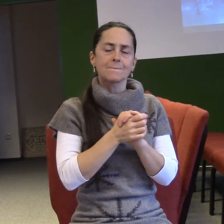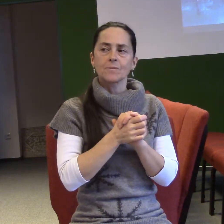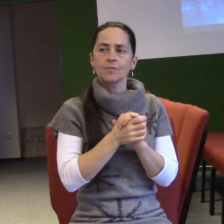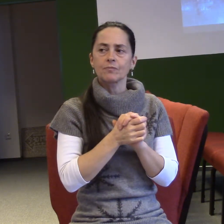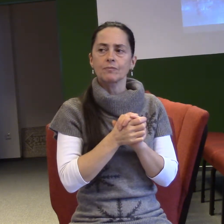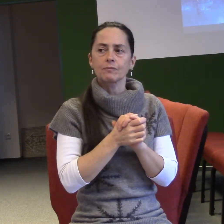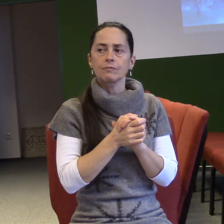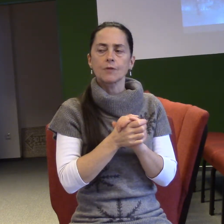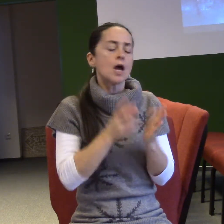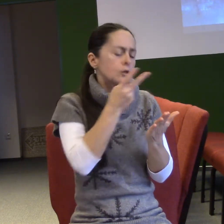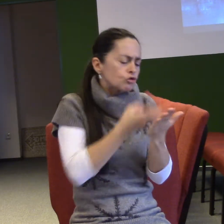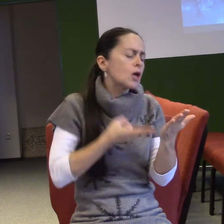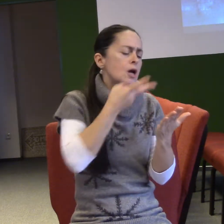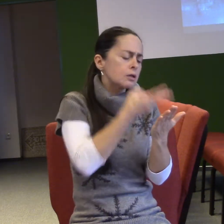četl jsem ho, modlal jsem se za ní a říkal jsem si,